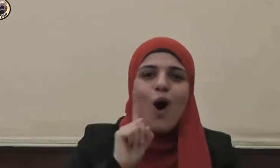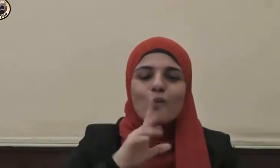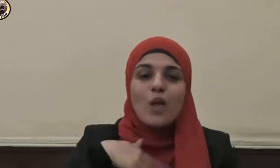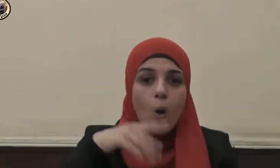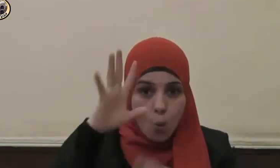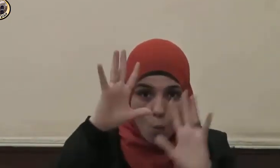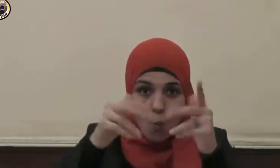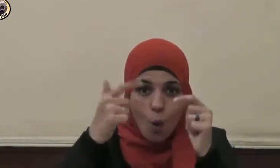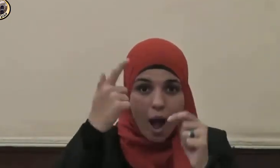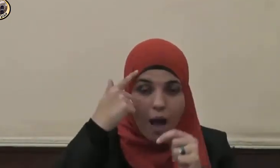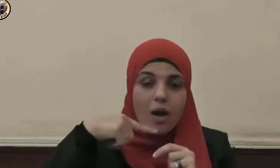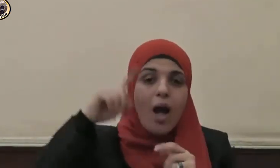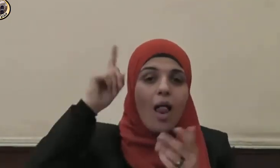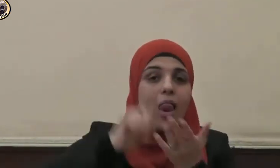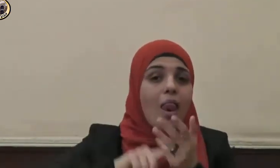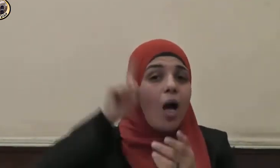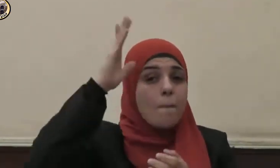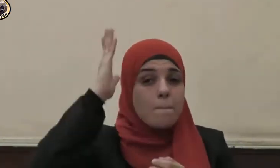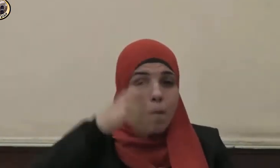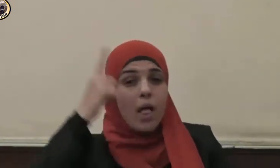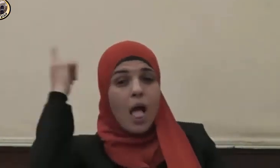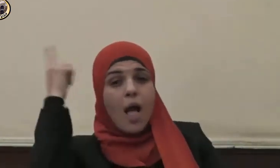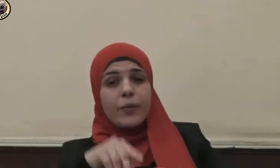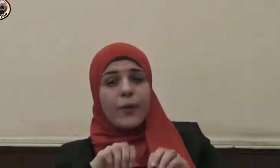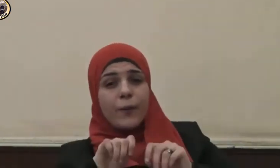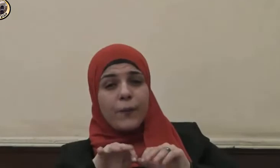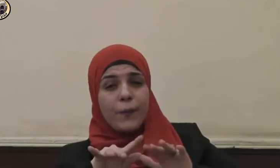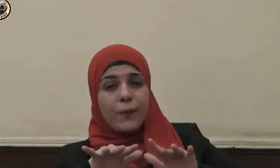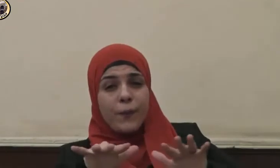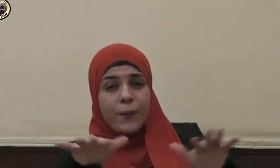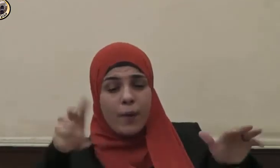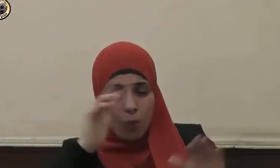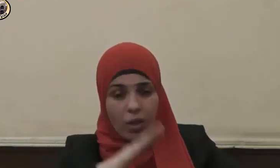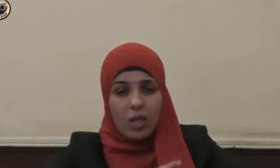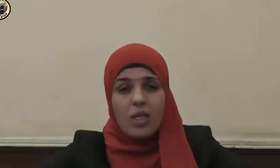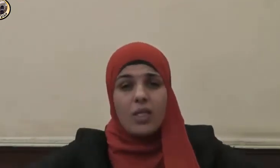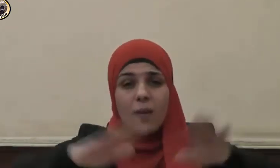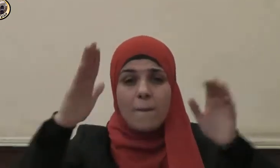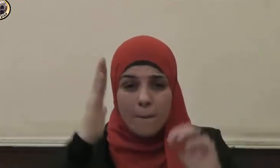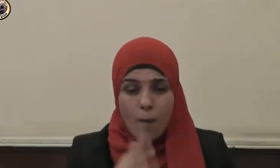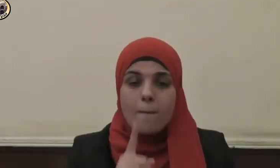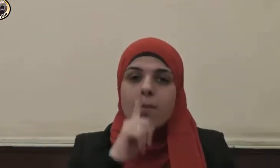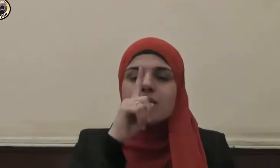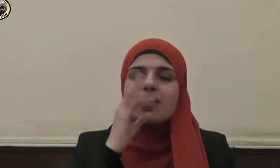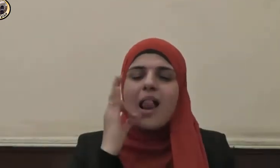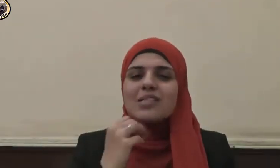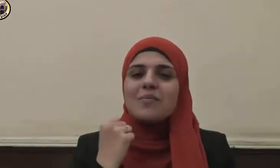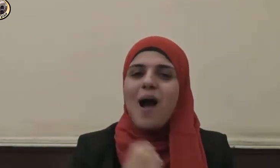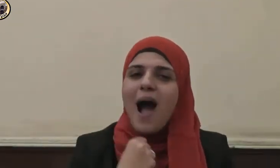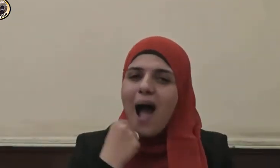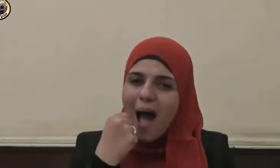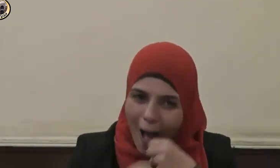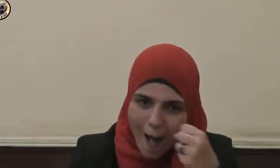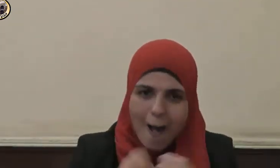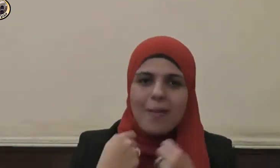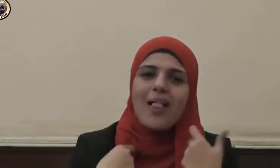الله كفيل به هو وصاحبه غير أنه صلى الله عليه وسلم